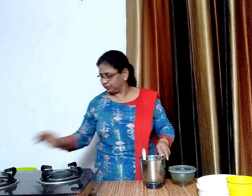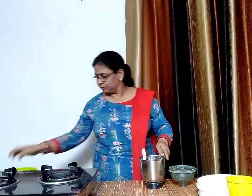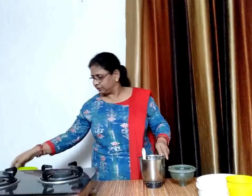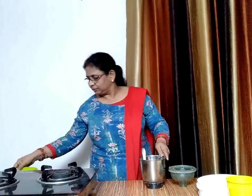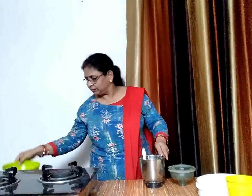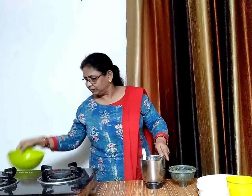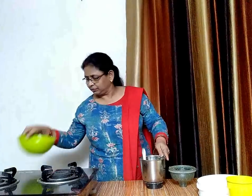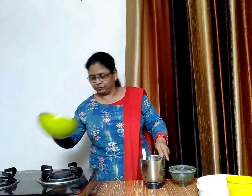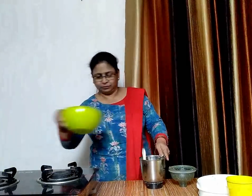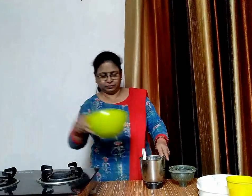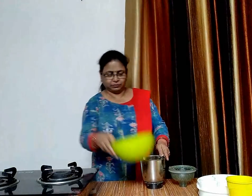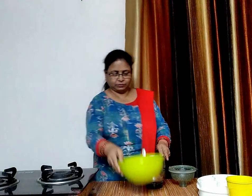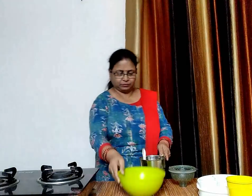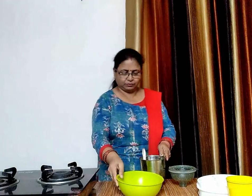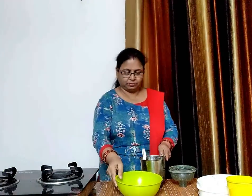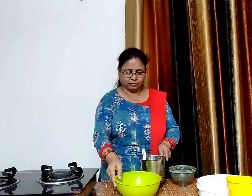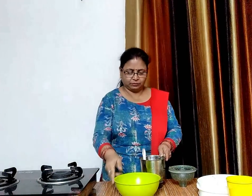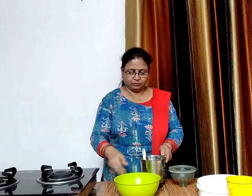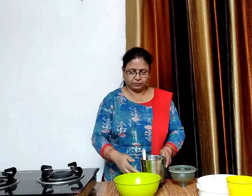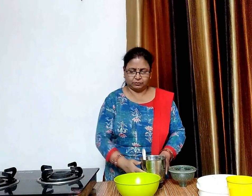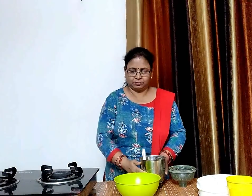अब इसे बड़े बाउल में निकाल लेंगे